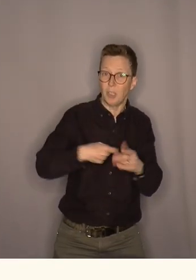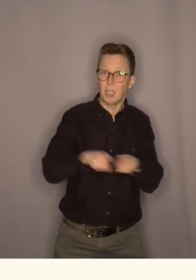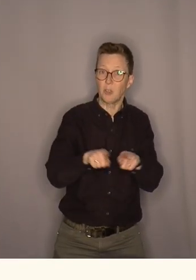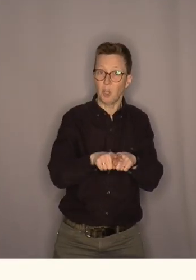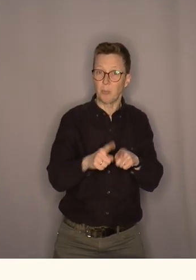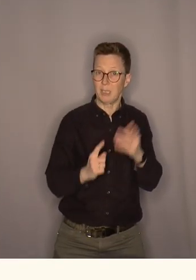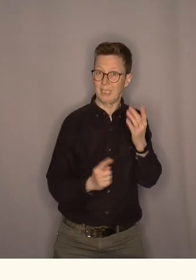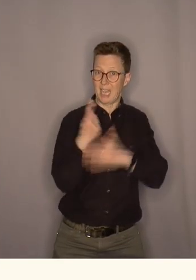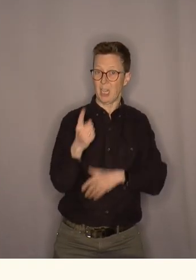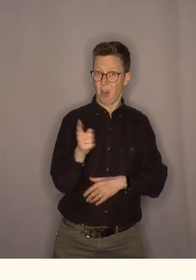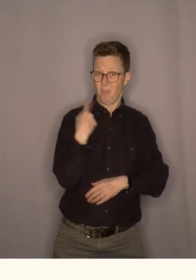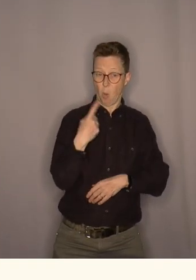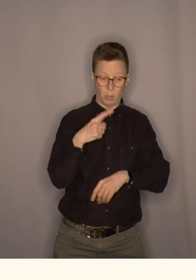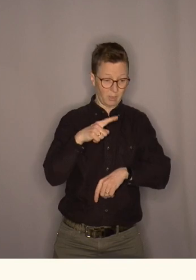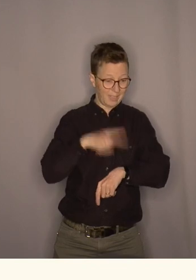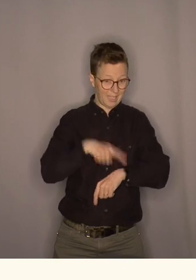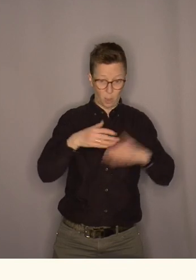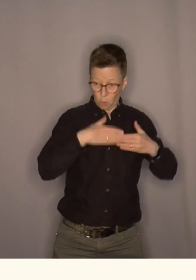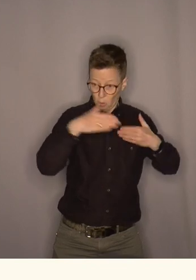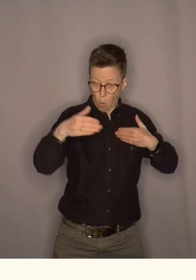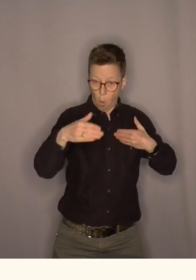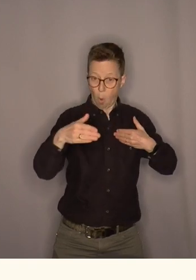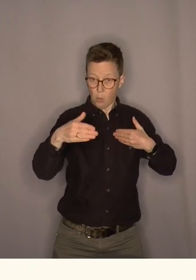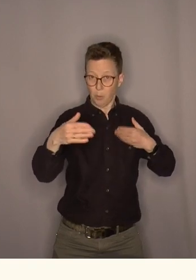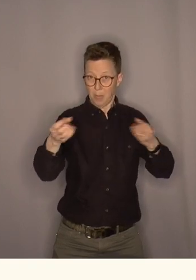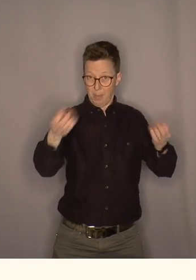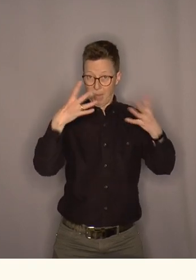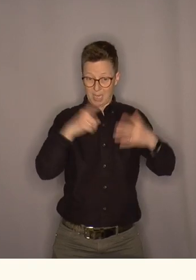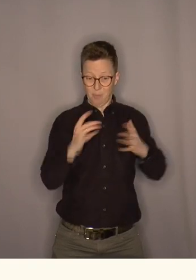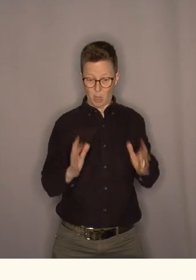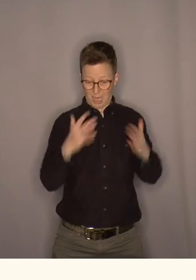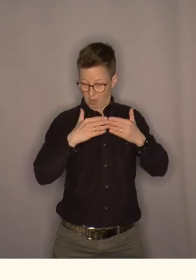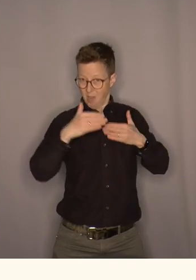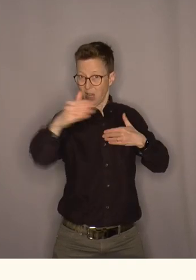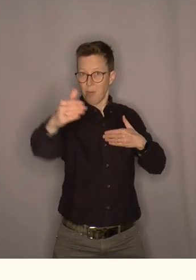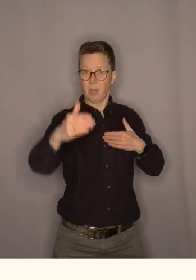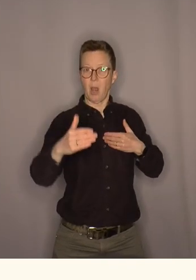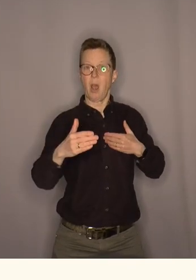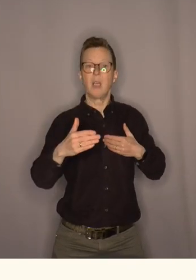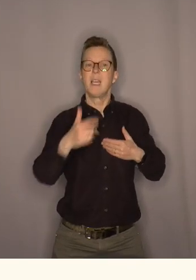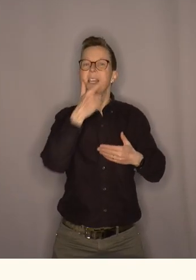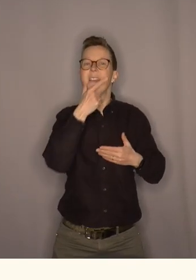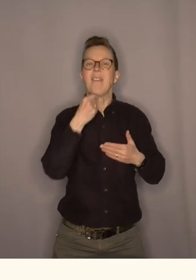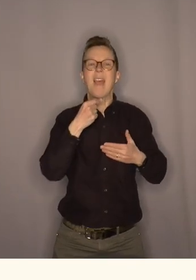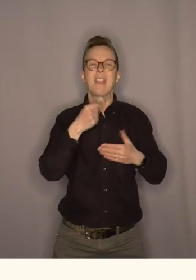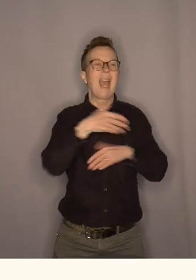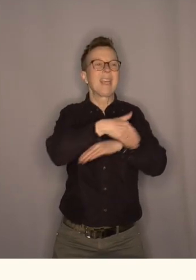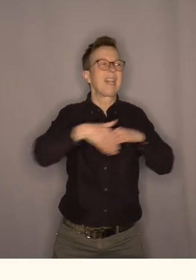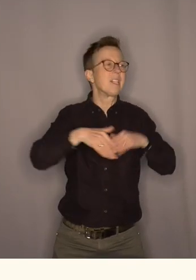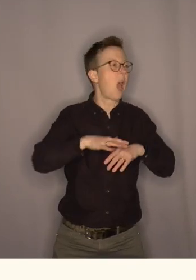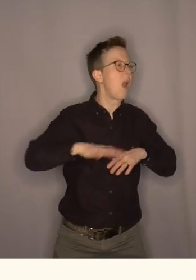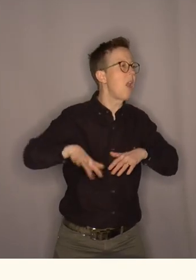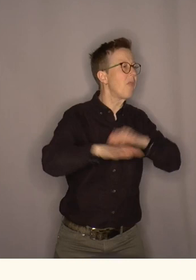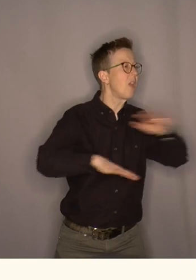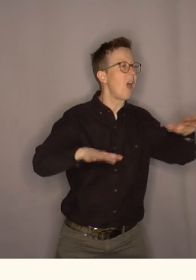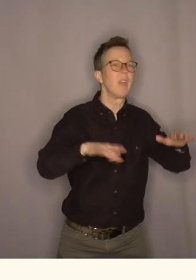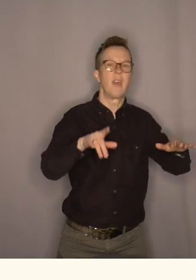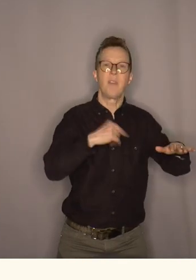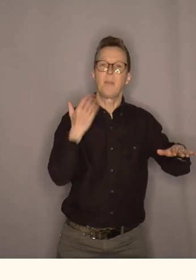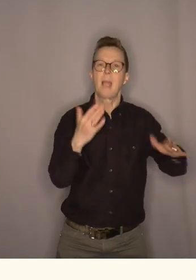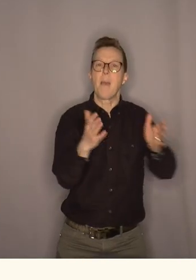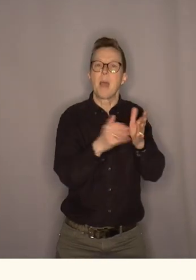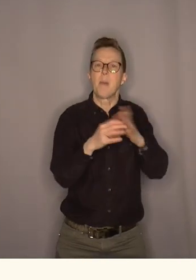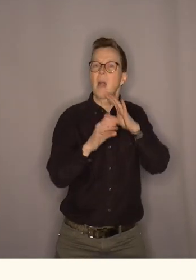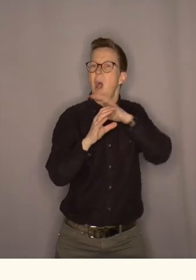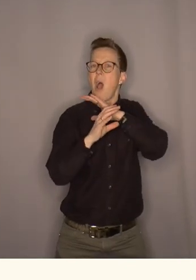inntrer i vår tid og som kommer til å prege livene våre fremover er at de kjenner ikke noen landegrenser. De blir mer og mer avhengige av